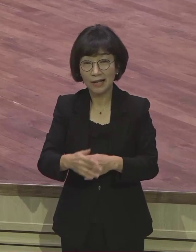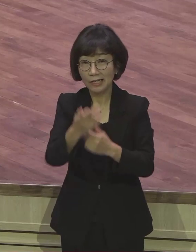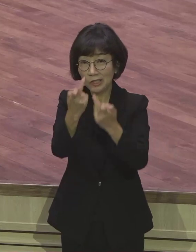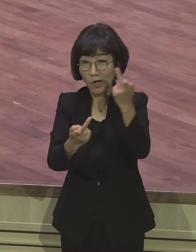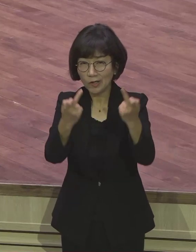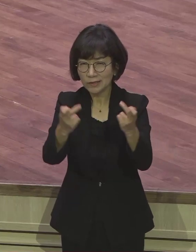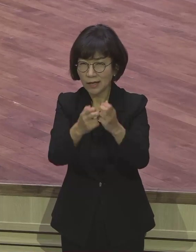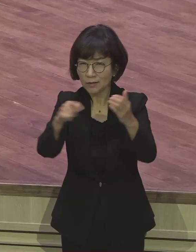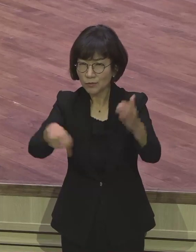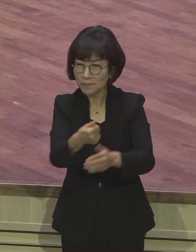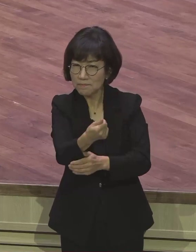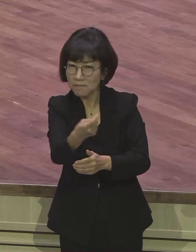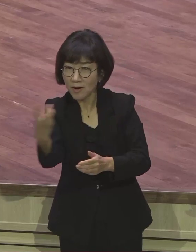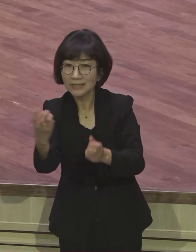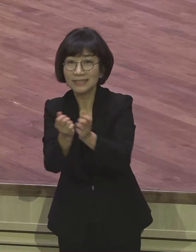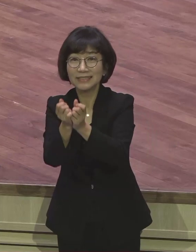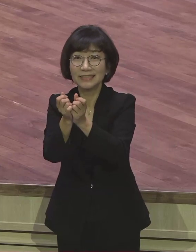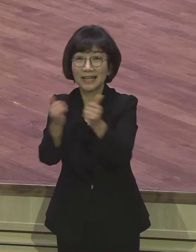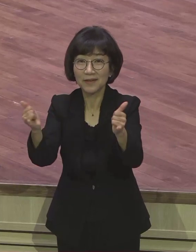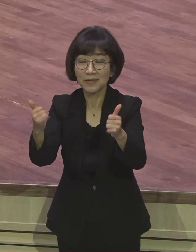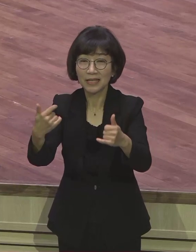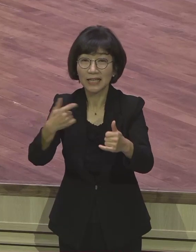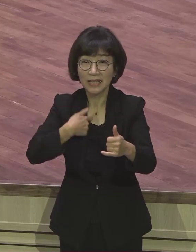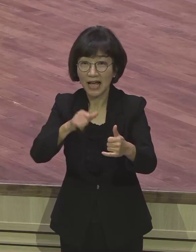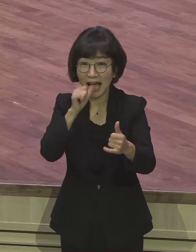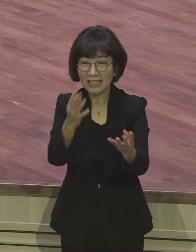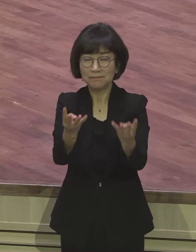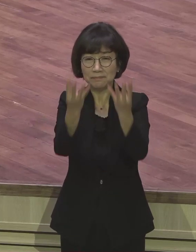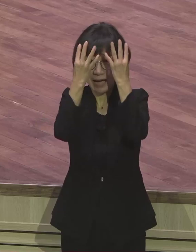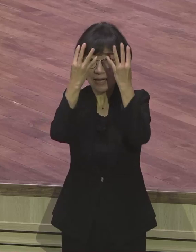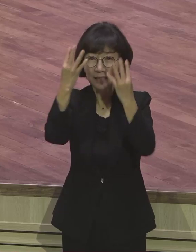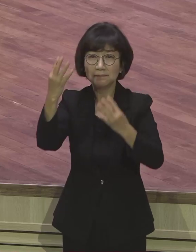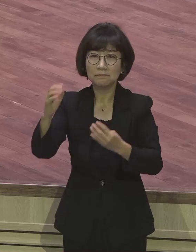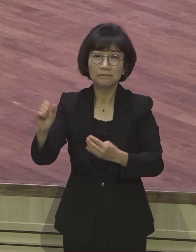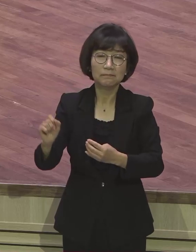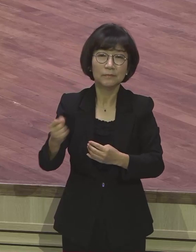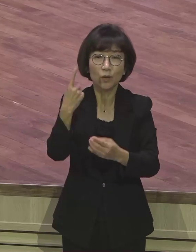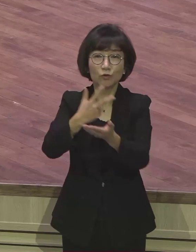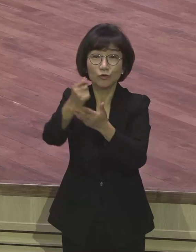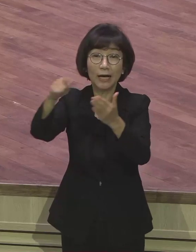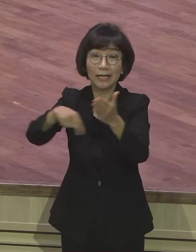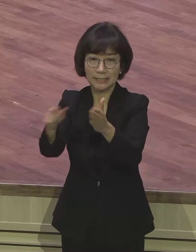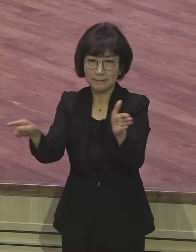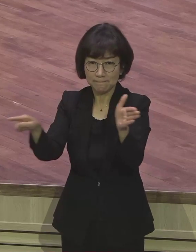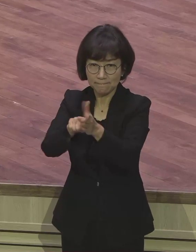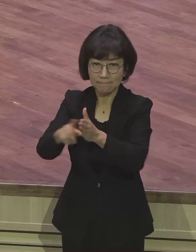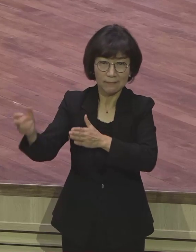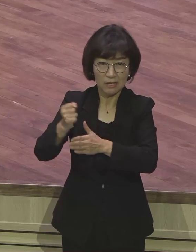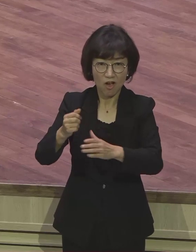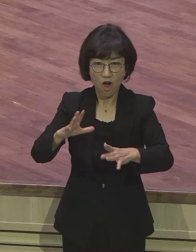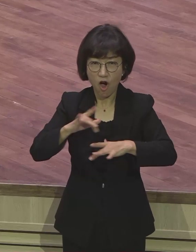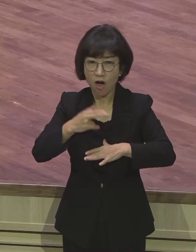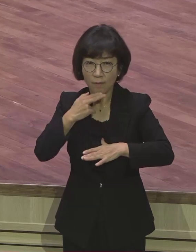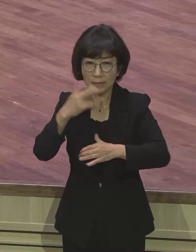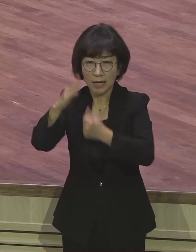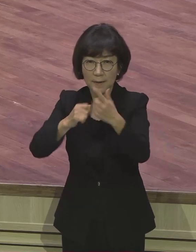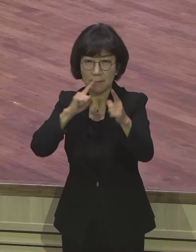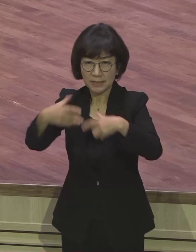중 다수가 나의 매임으로 말미암아 주관에서 신뢰함으로 급없이 하나님 말씀을 더욱 담대히 전하게